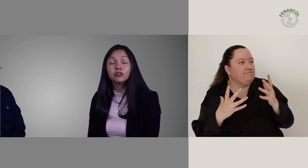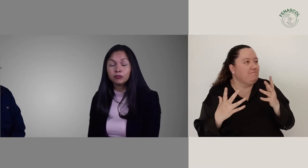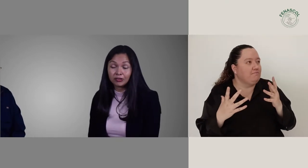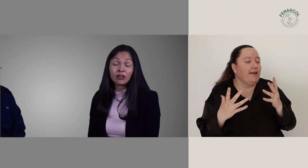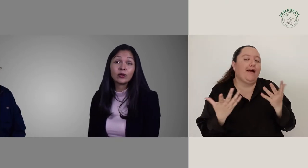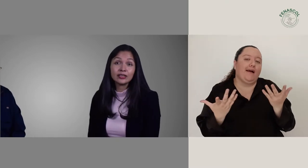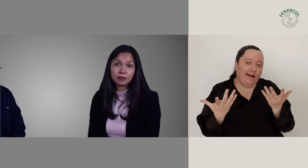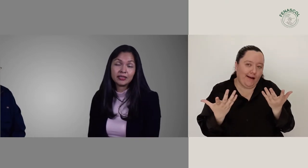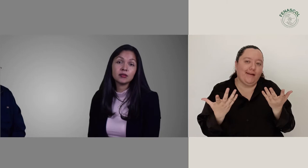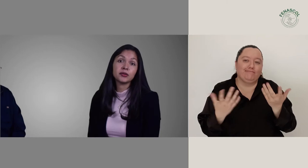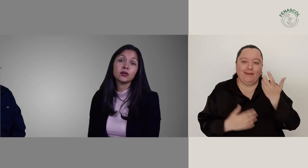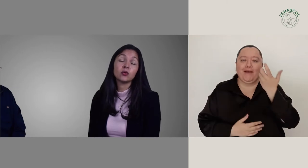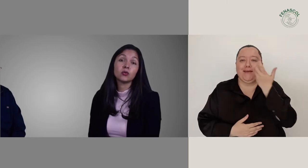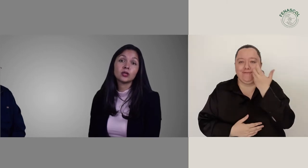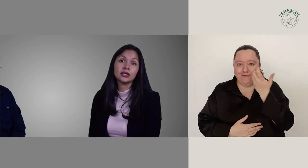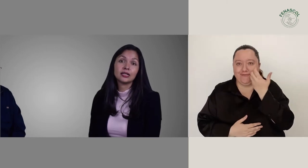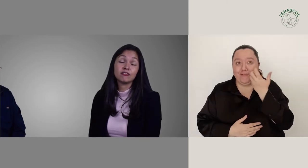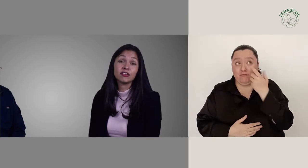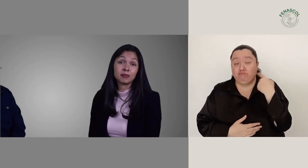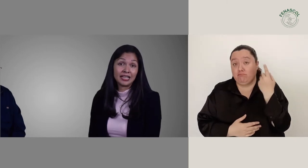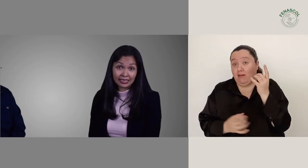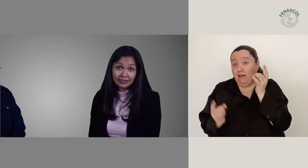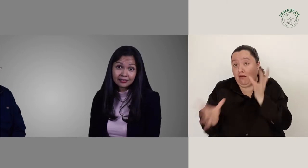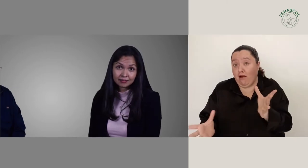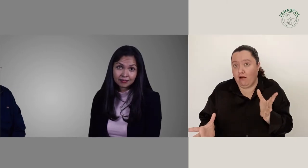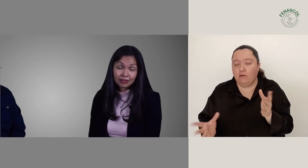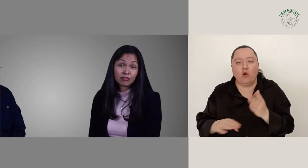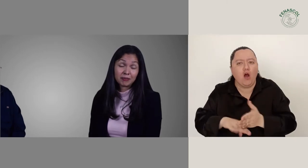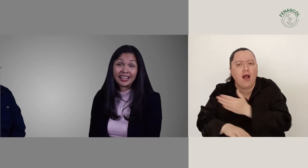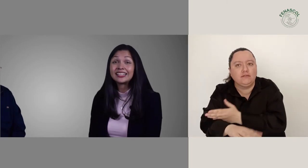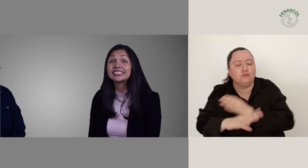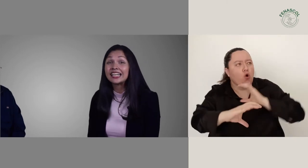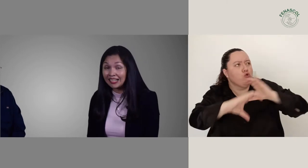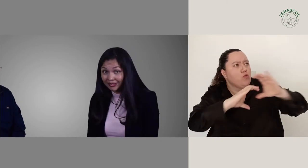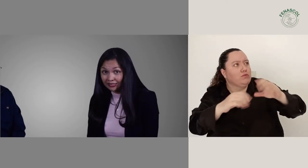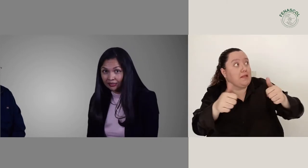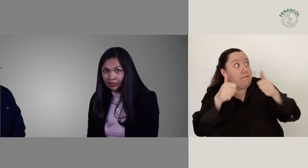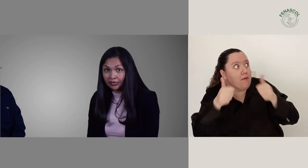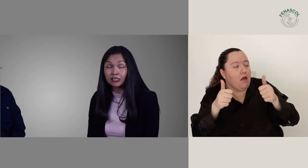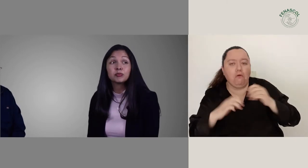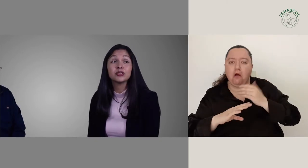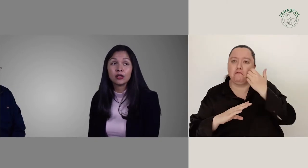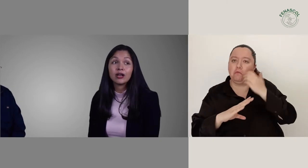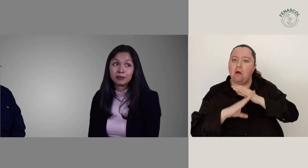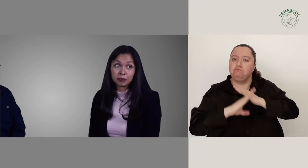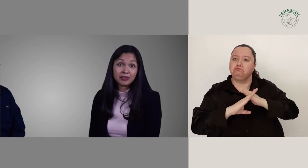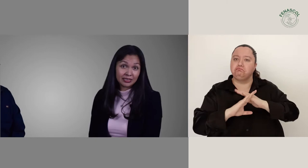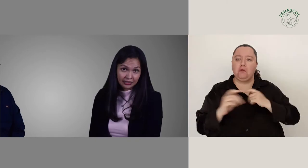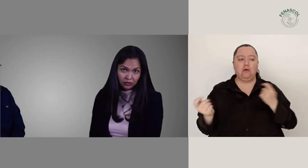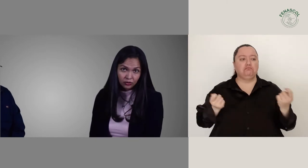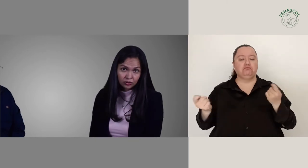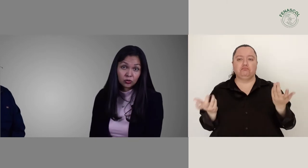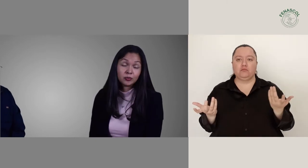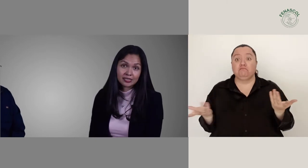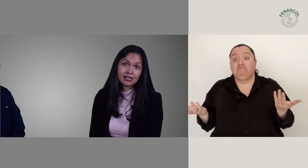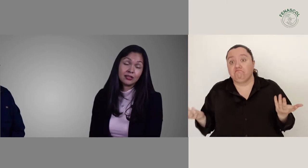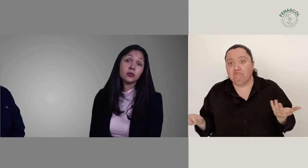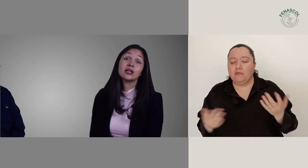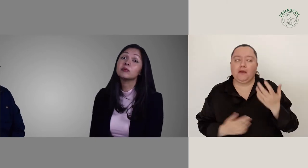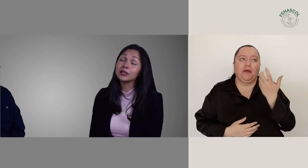frecuentemente pueden ocurrir enfermedades, enfermedades graves, que se pudieron haber prevenido si hubiese habido una buena